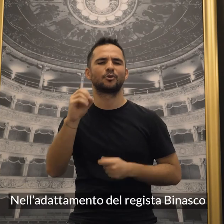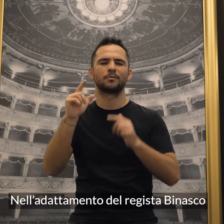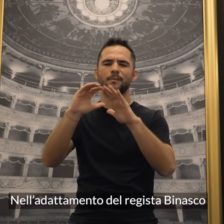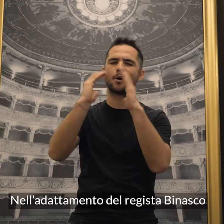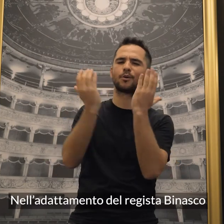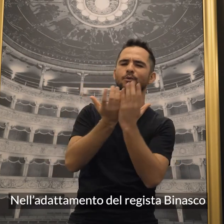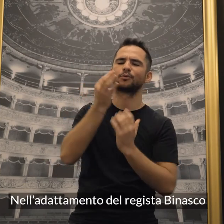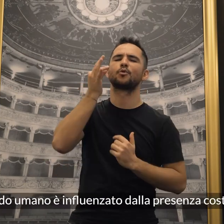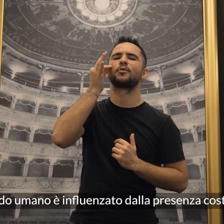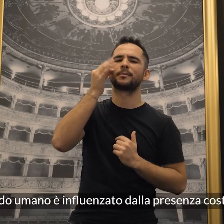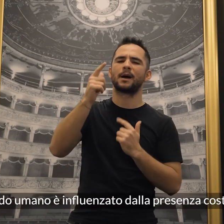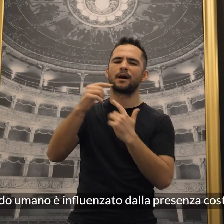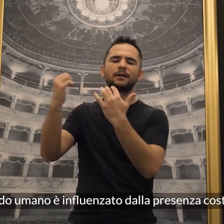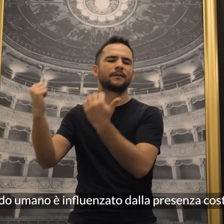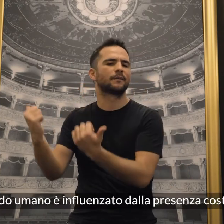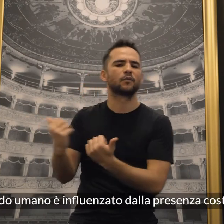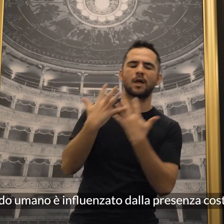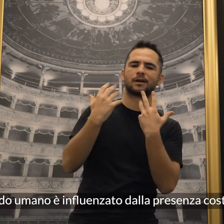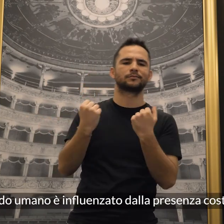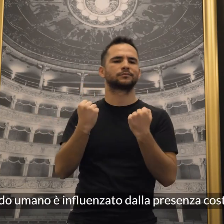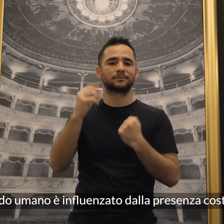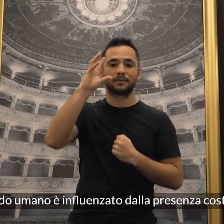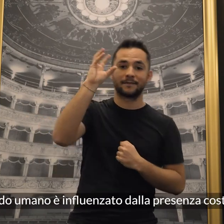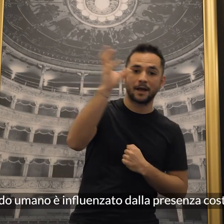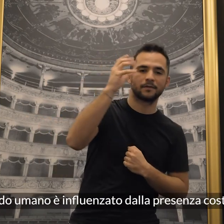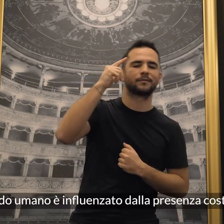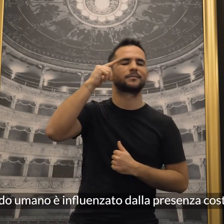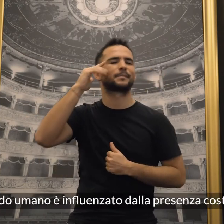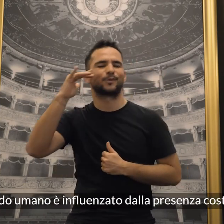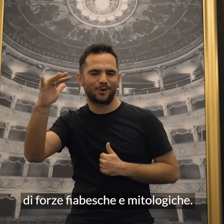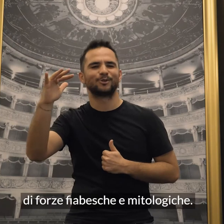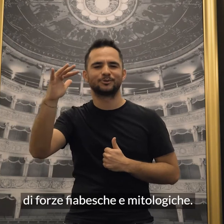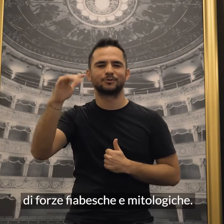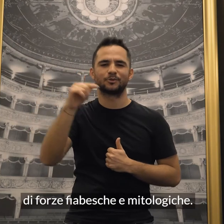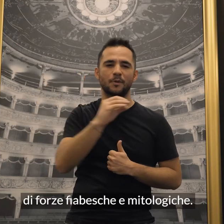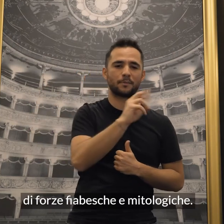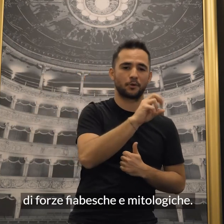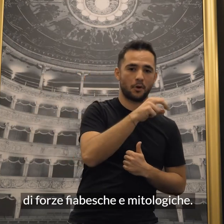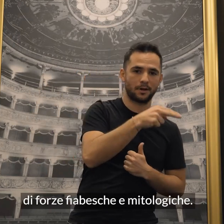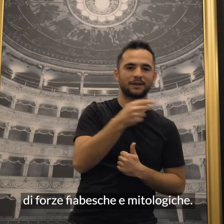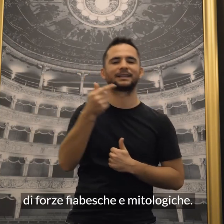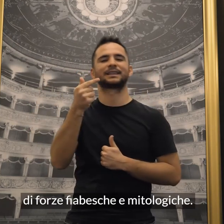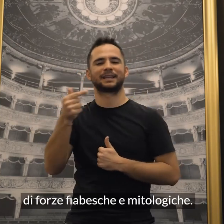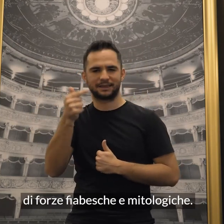Binasco, il mondo umano è influenzato dalla presenza costante di forze fiabesche e mitologiche.